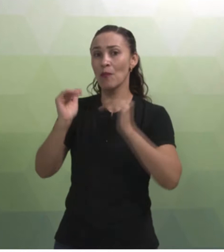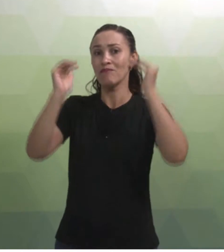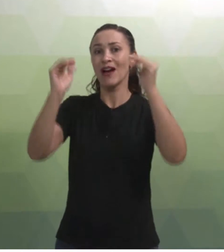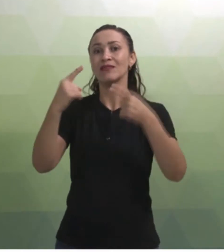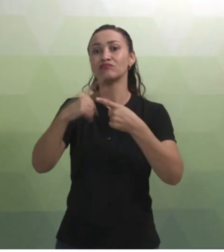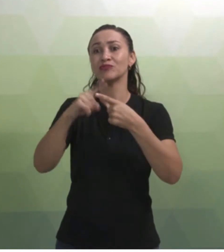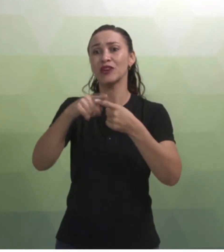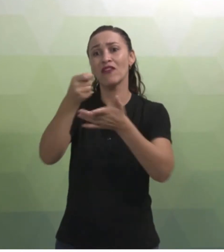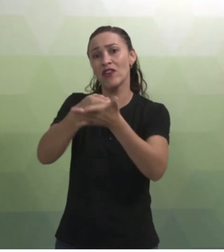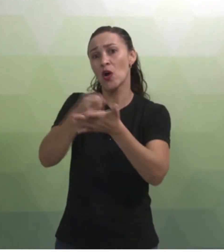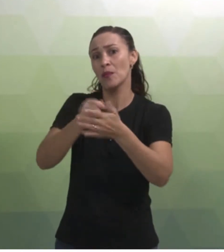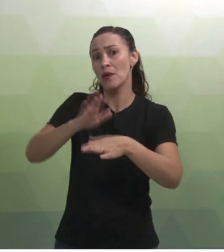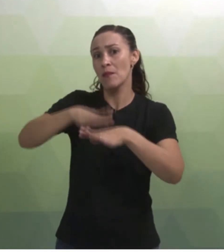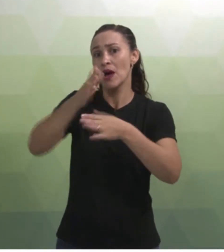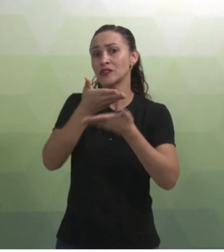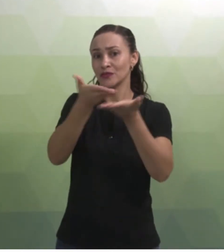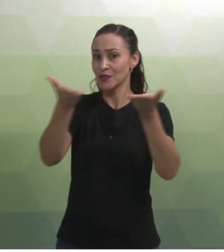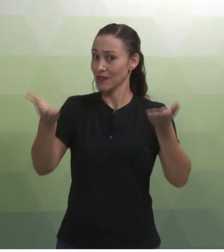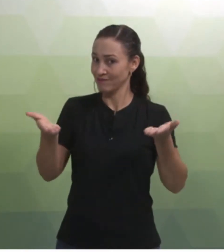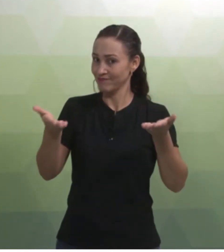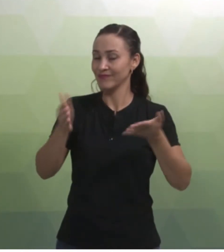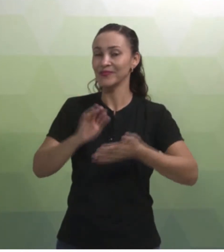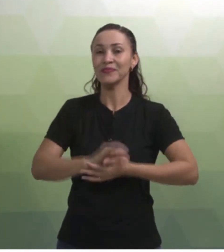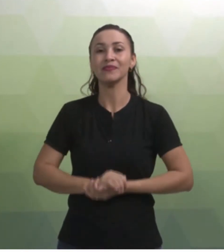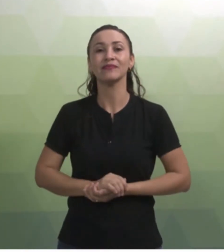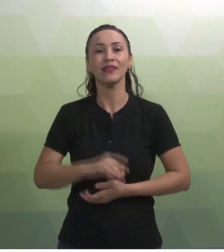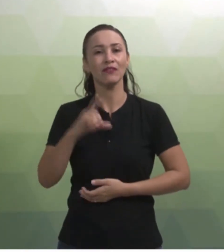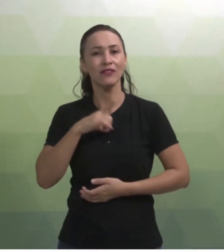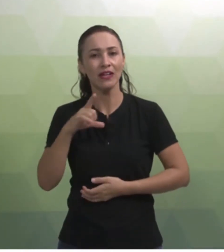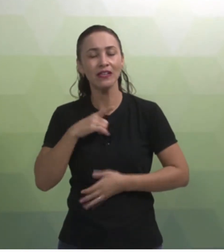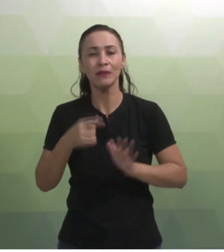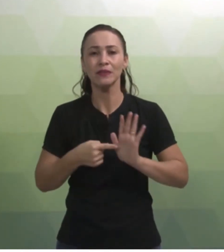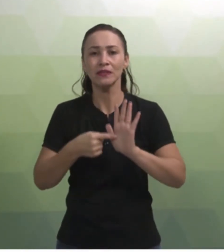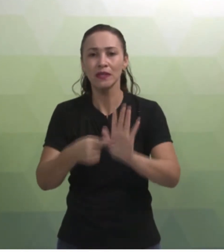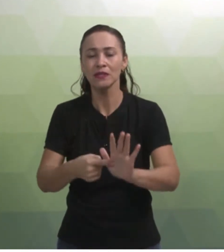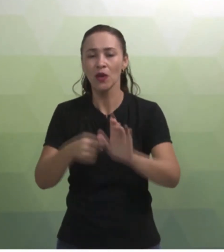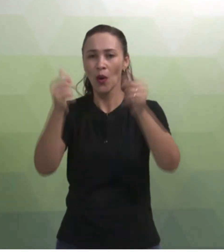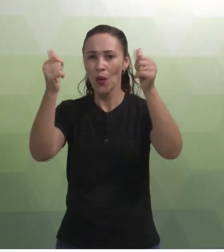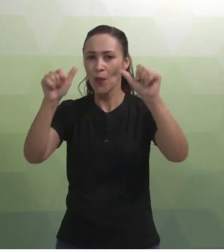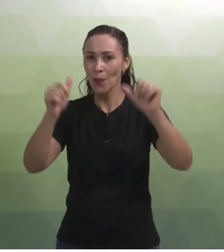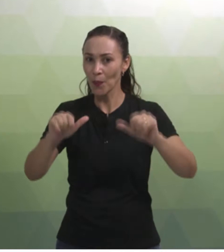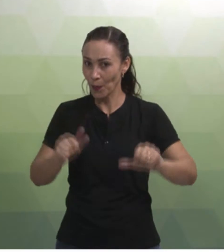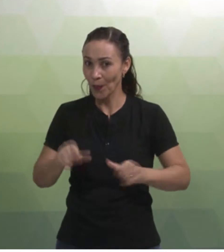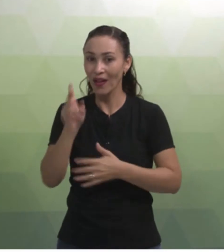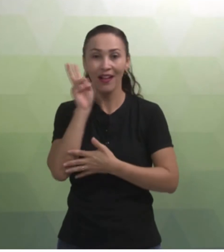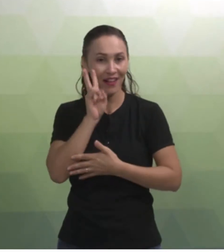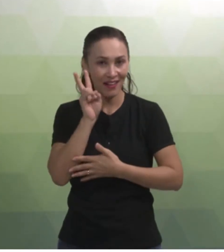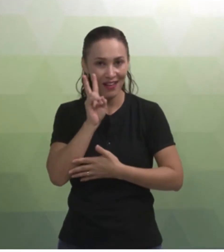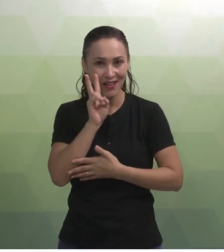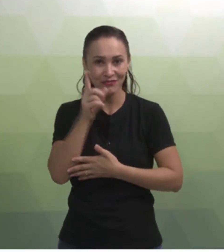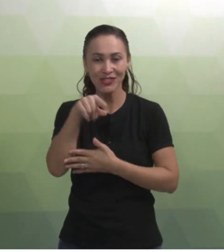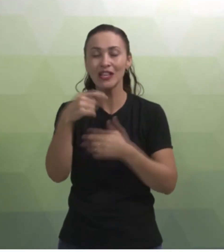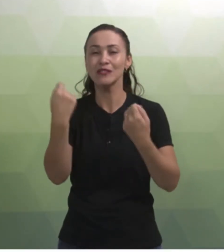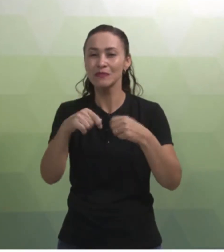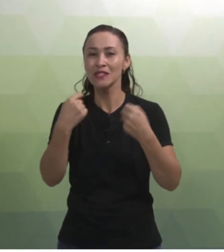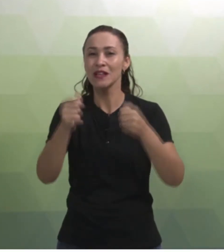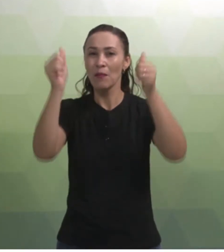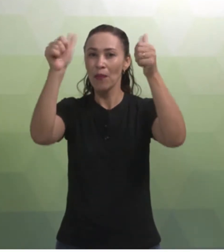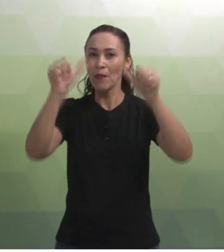exigir mais de vocês. Ok? Então, teremos a apresentação do banner. Lembrem que vocês terão que colocar no banner